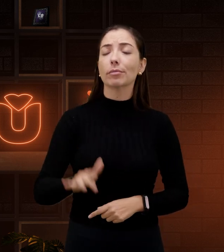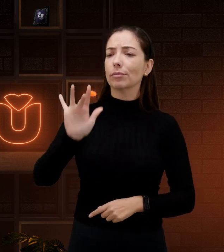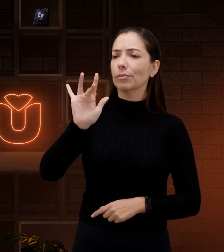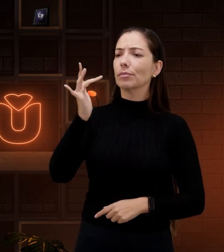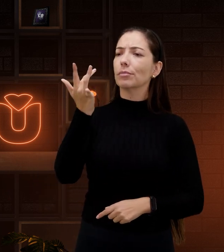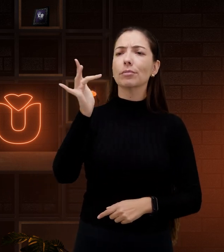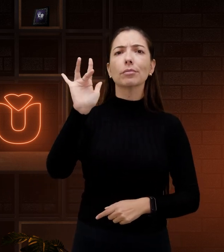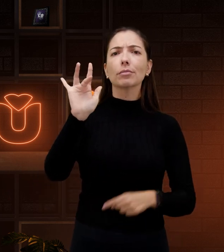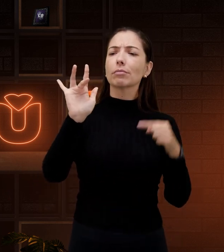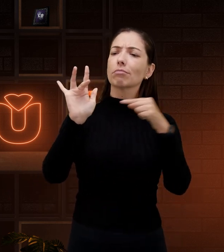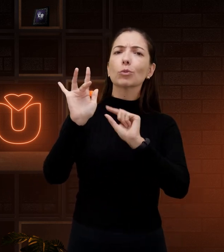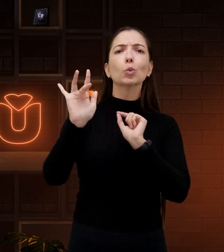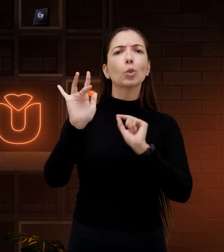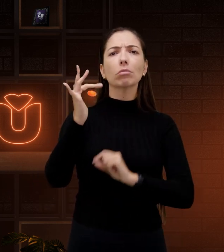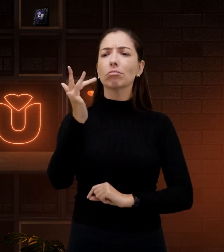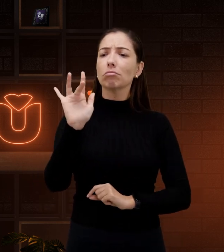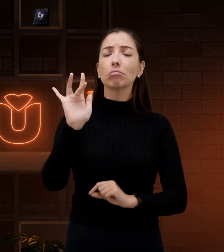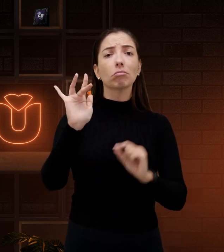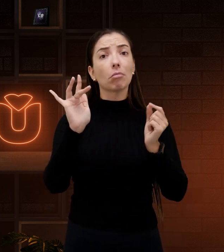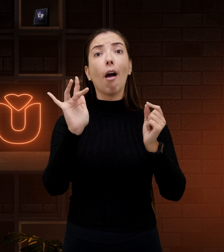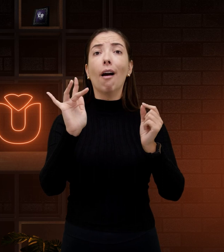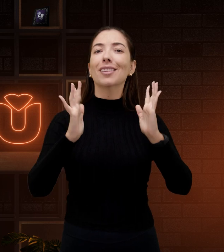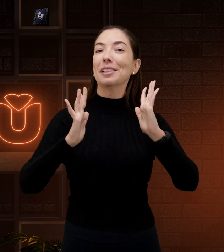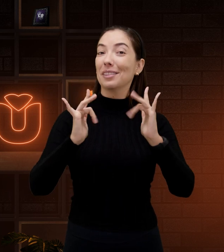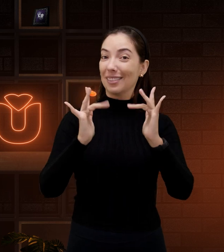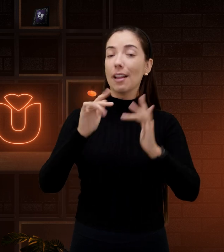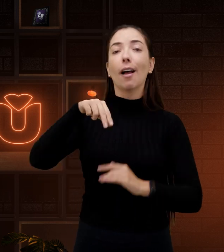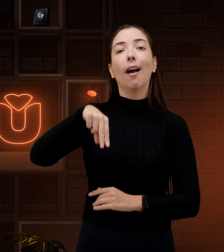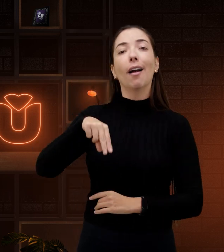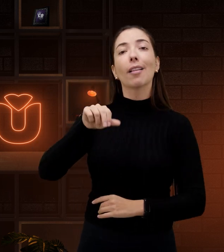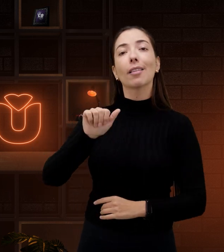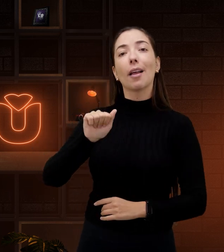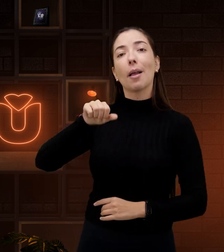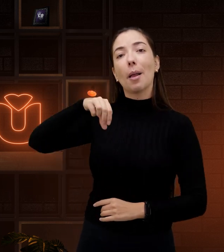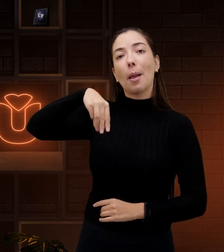Veja essa configuração de mão. Sinalizamos o quê? Namorado.